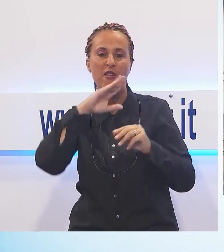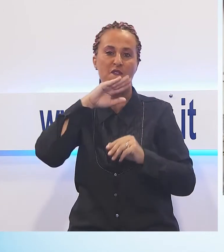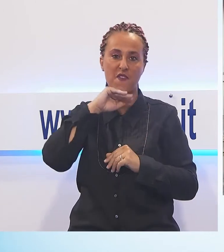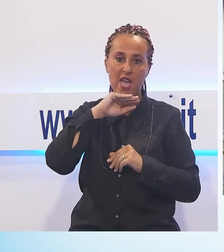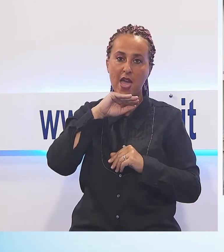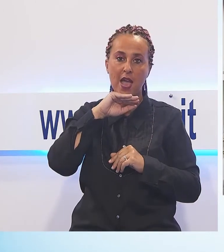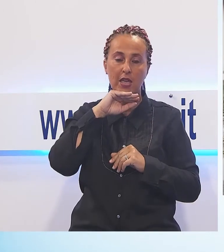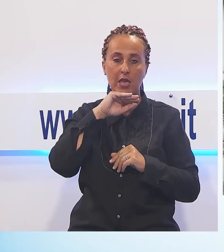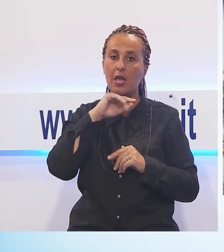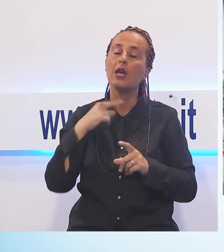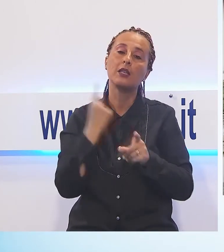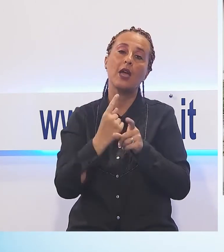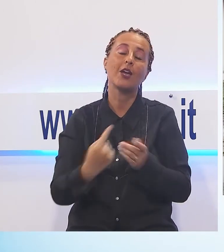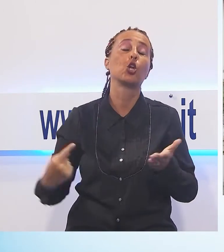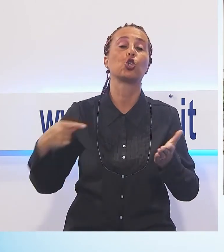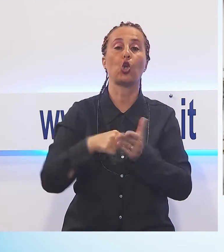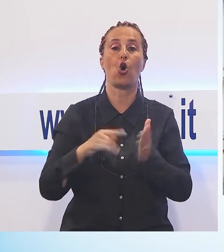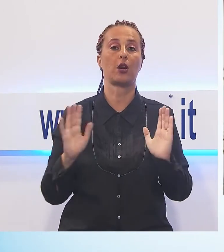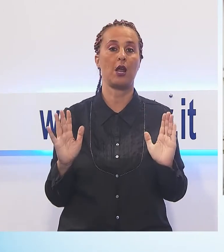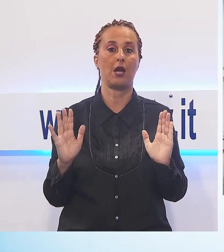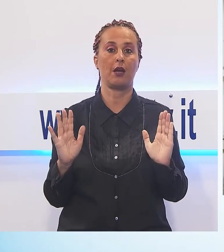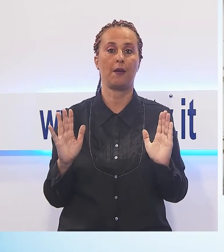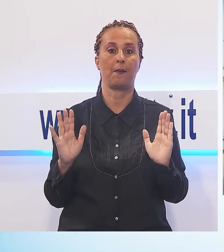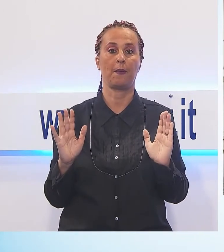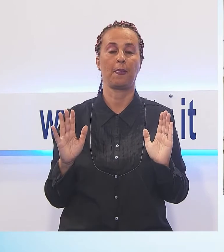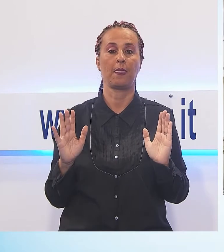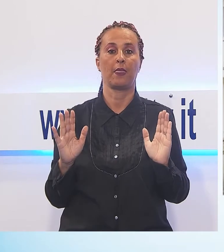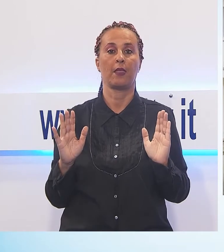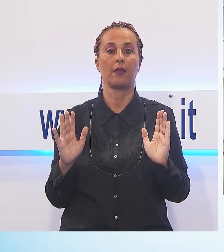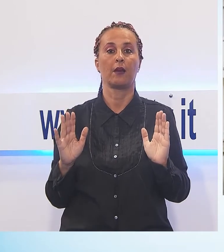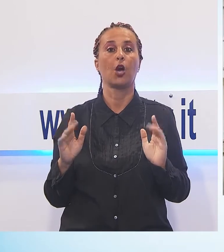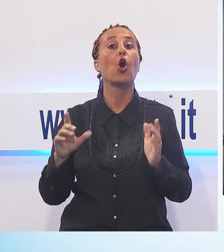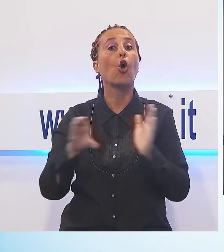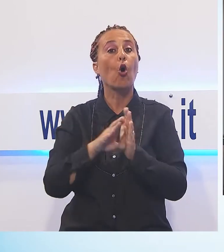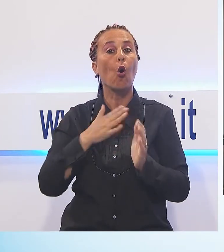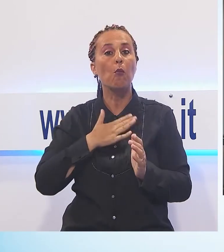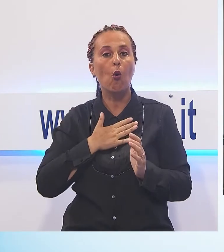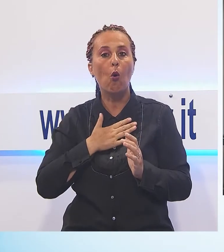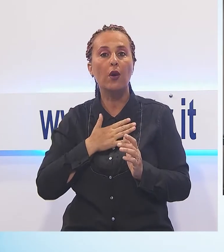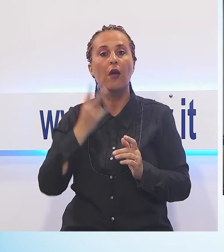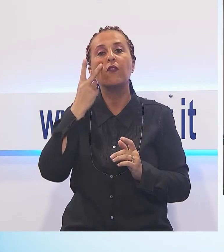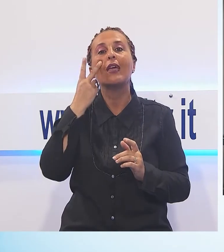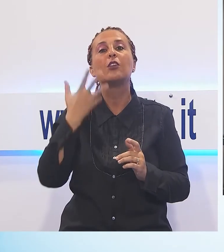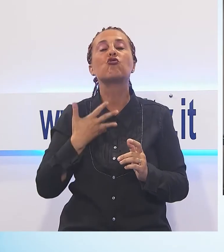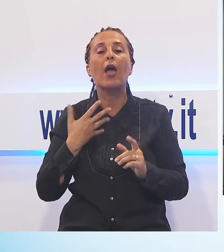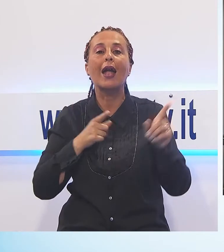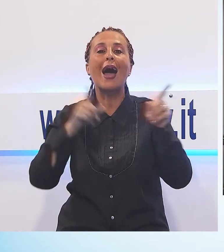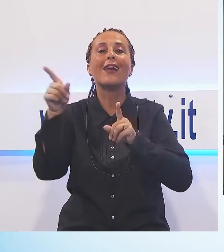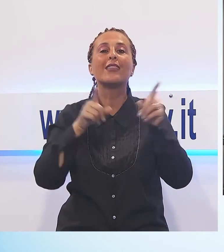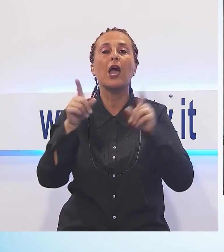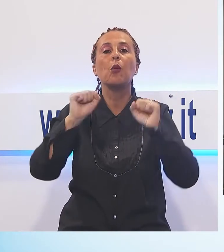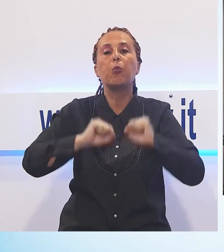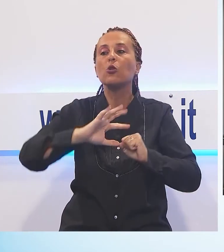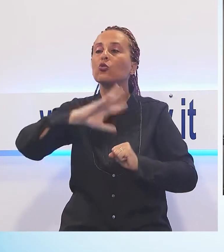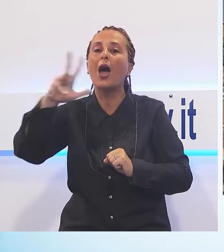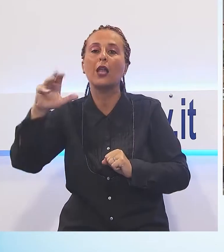ce l'hanno tutti i comuni della Garfagnana. Benvengano le indicazioni. Nel mio comune, come lei vede, ci sono i cartelli che indicano